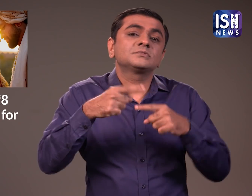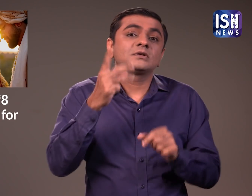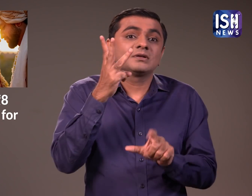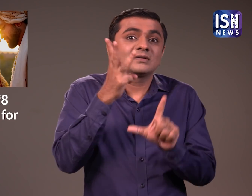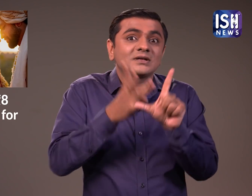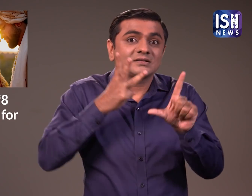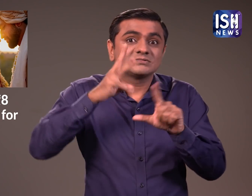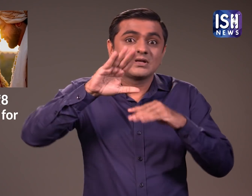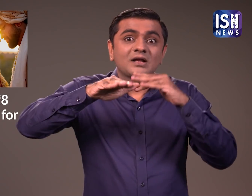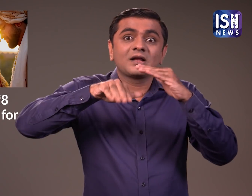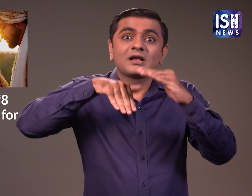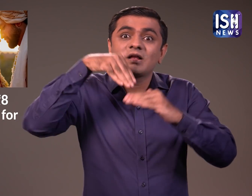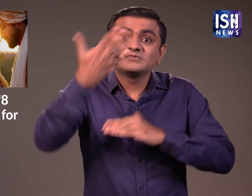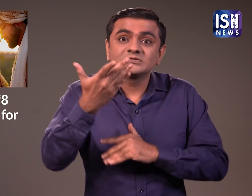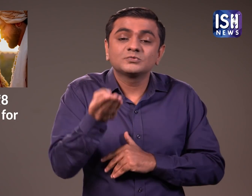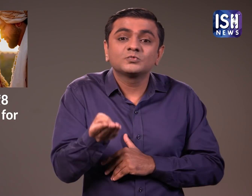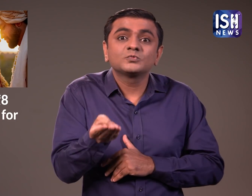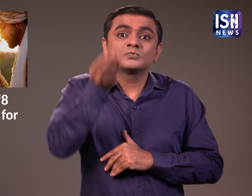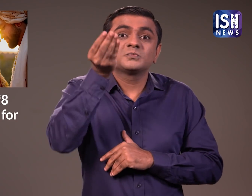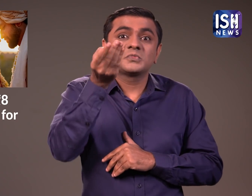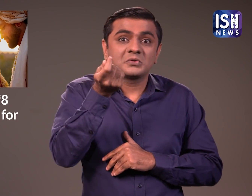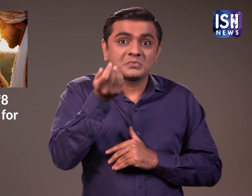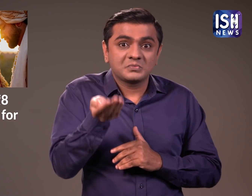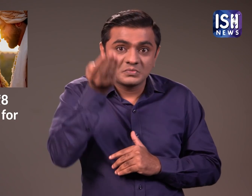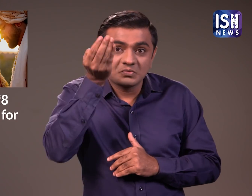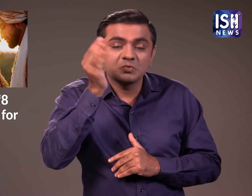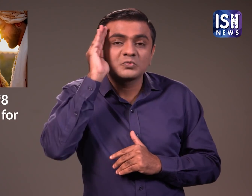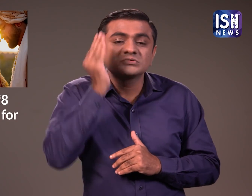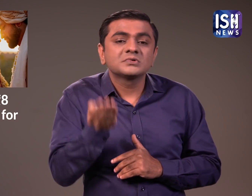तीन साल बाद बढ़ने वाले किराये के बारे में अभी कोई जानकारी नहीं है